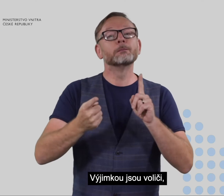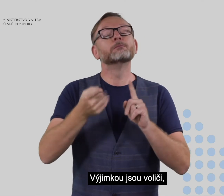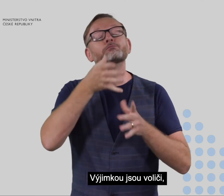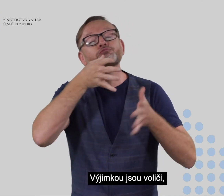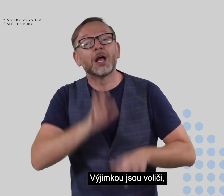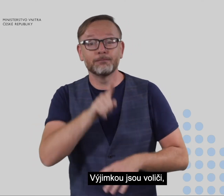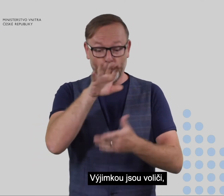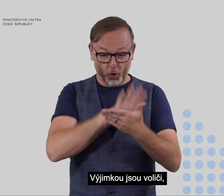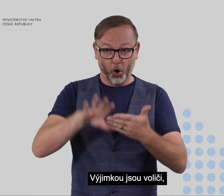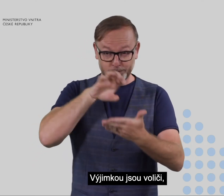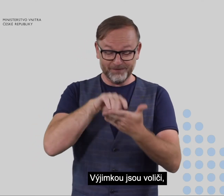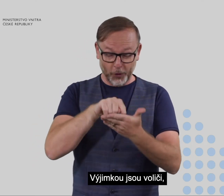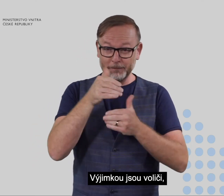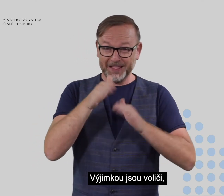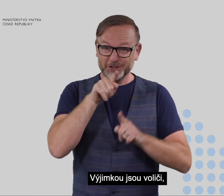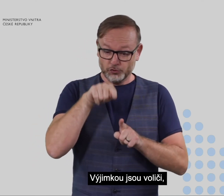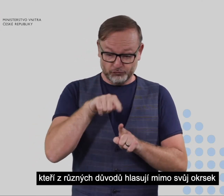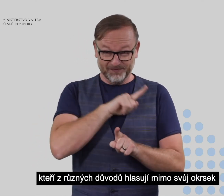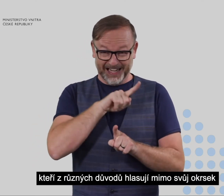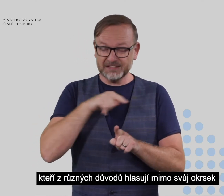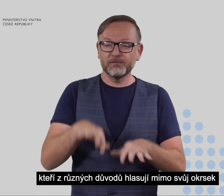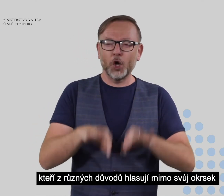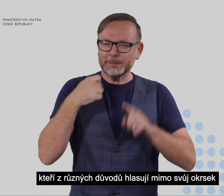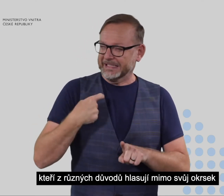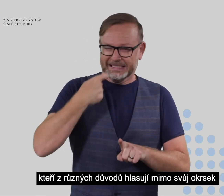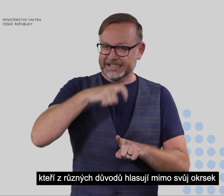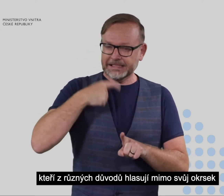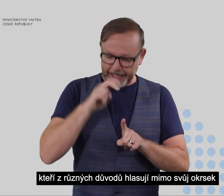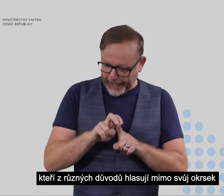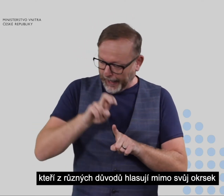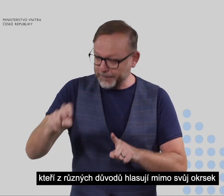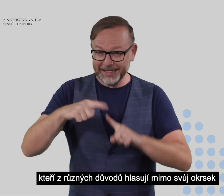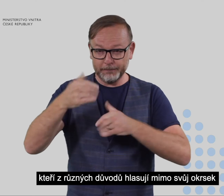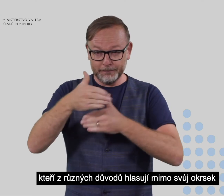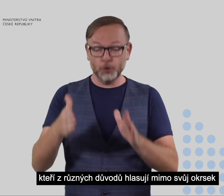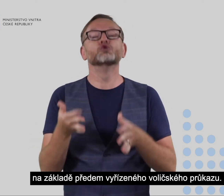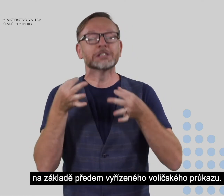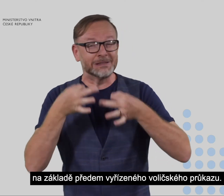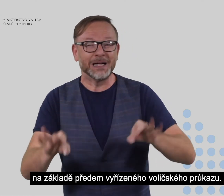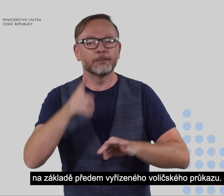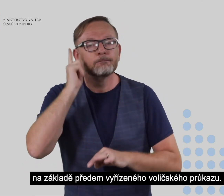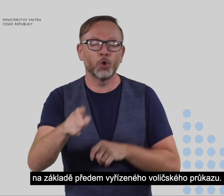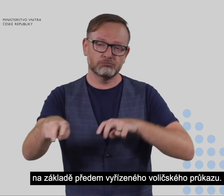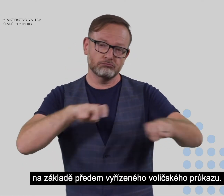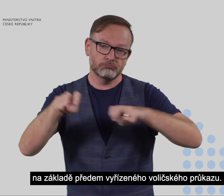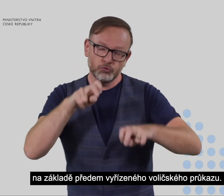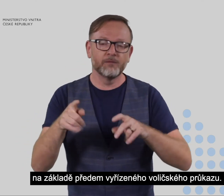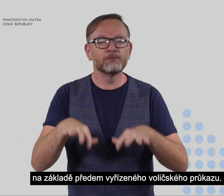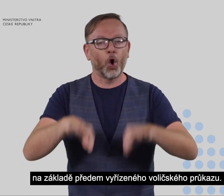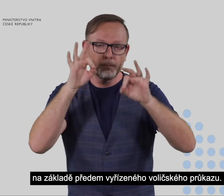kteří z různých důvodů hlasují mimo svůj okrsek, na základě předem vyřízeného volického průkazu. O